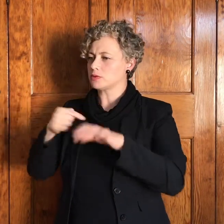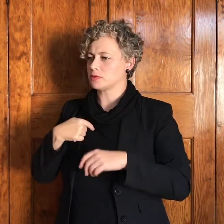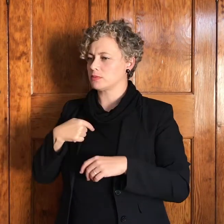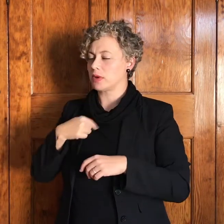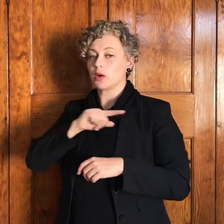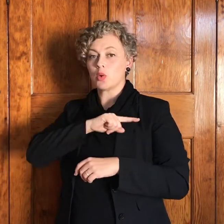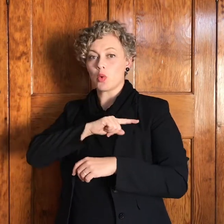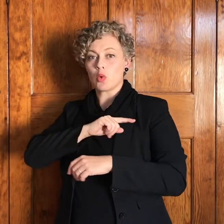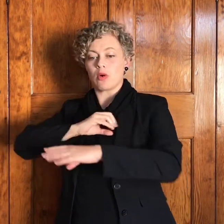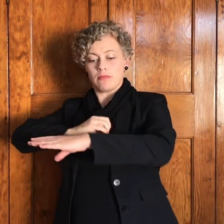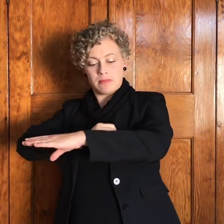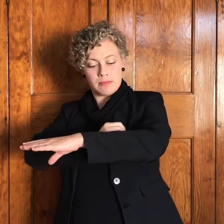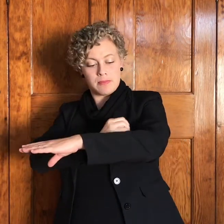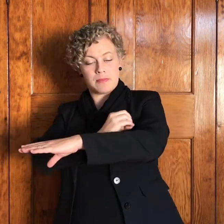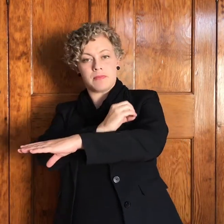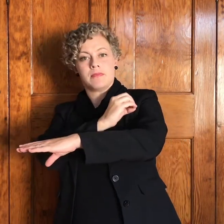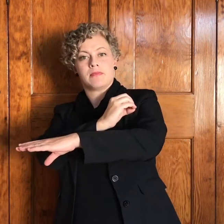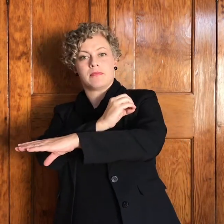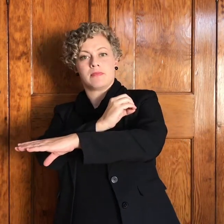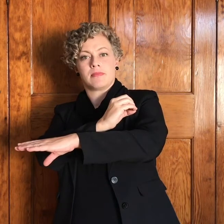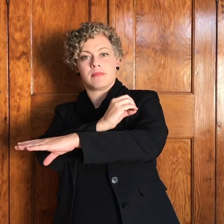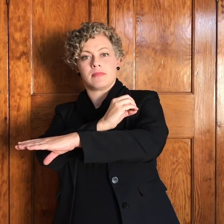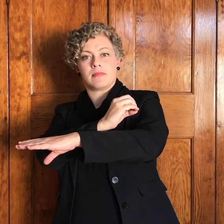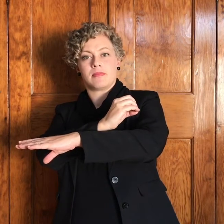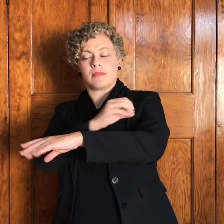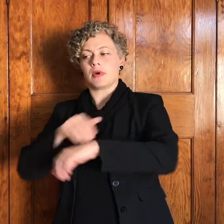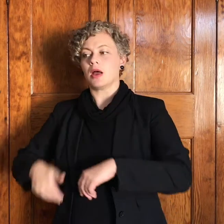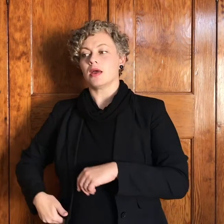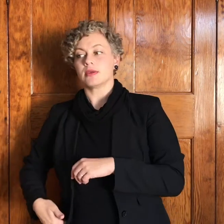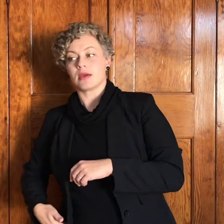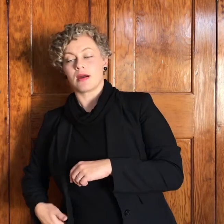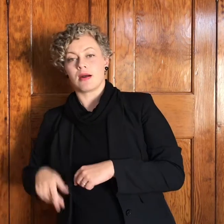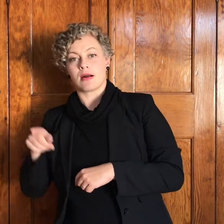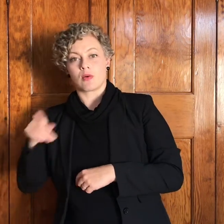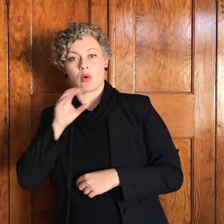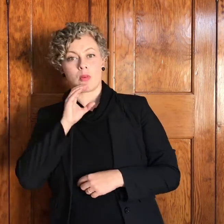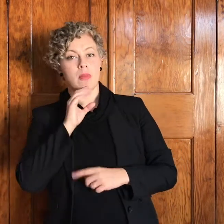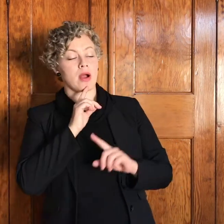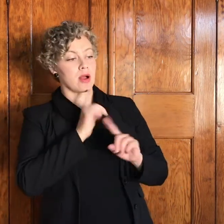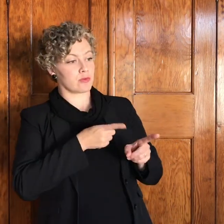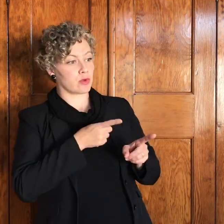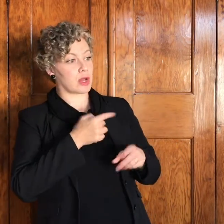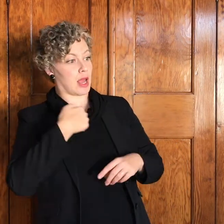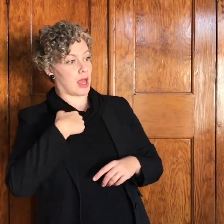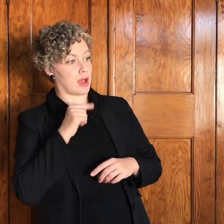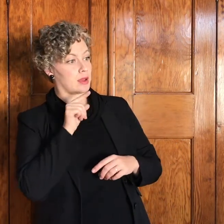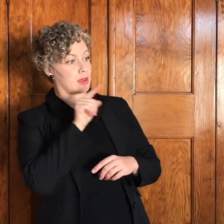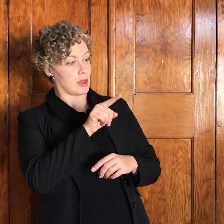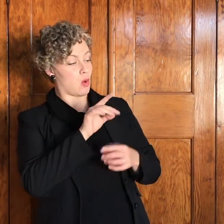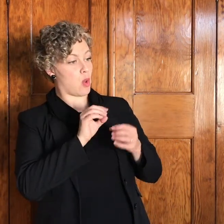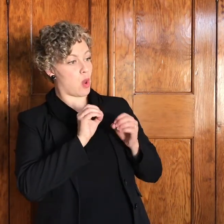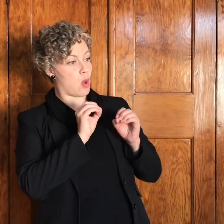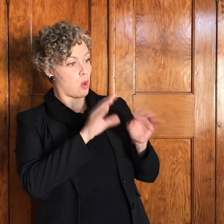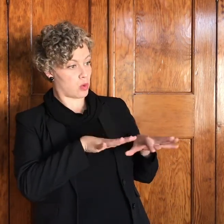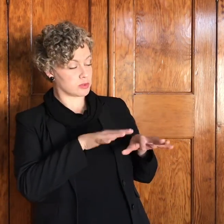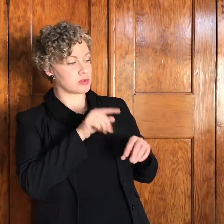breek Jacob antwoord ek sal jou net los as jy my sien